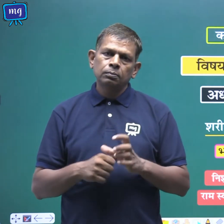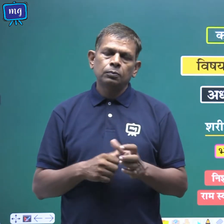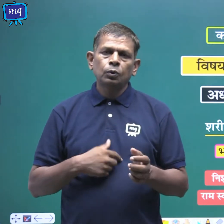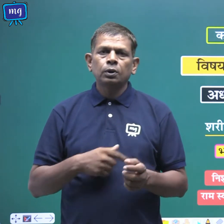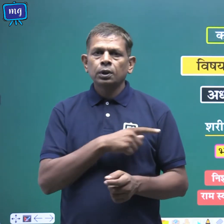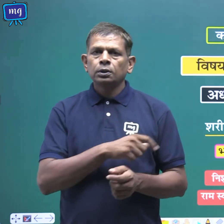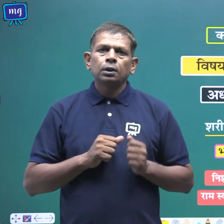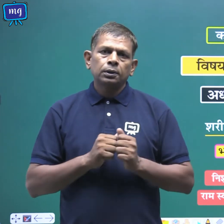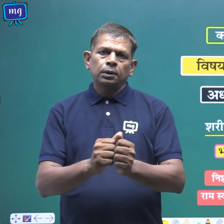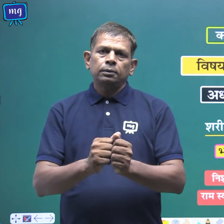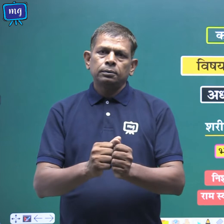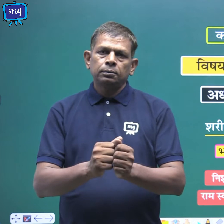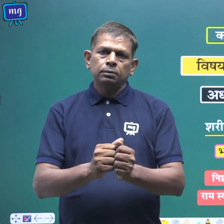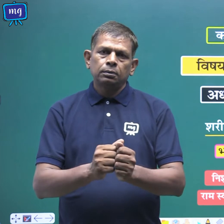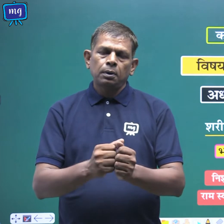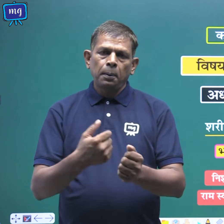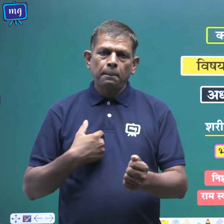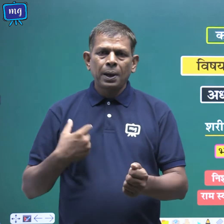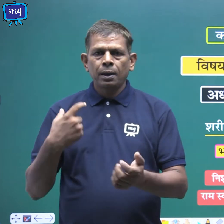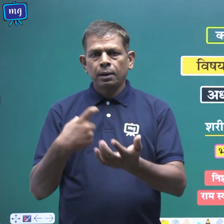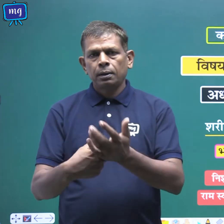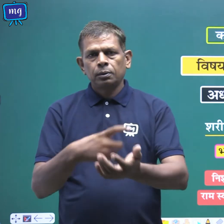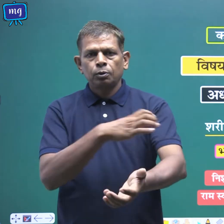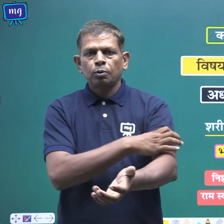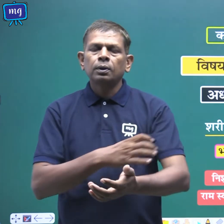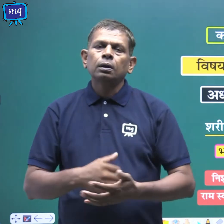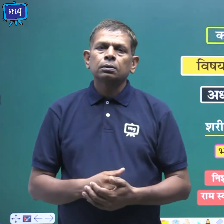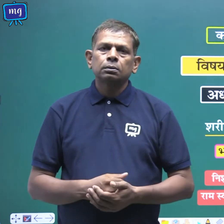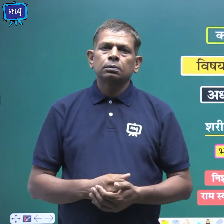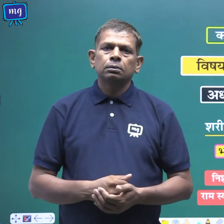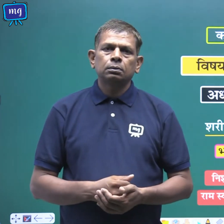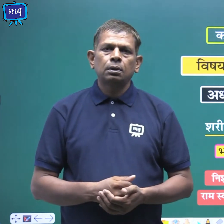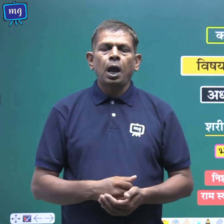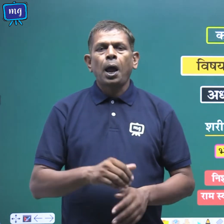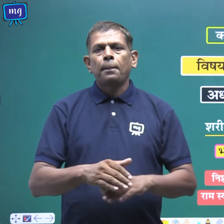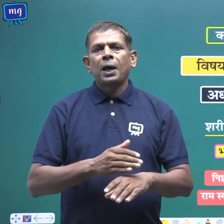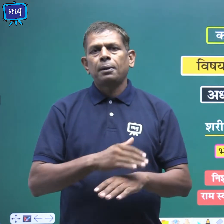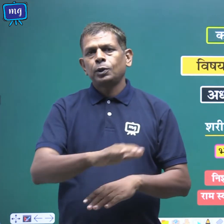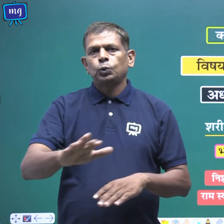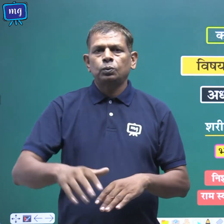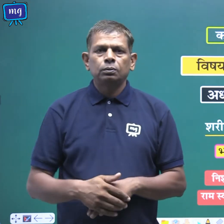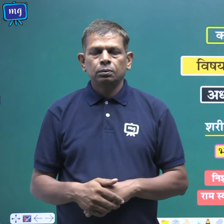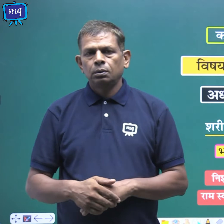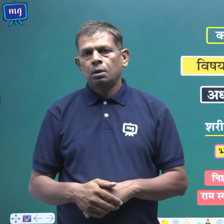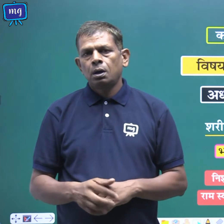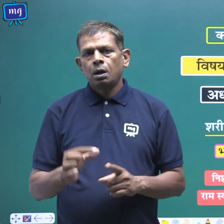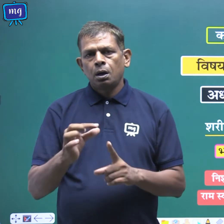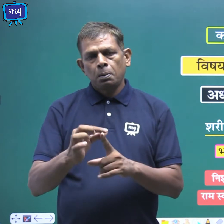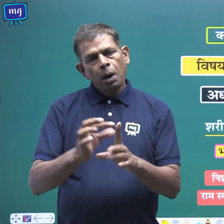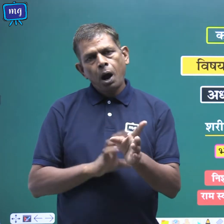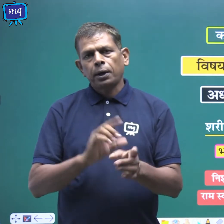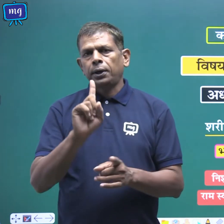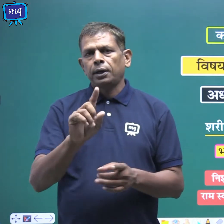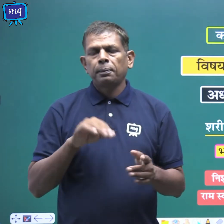रामशुरु कुमार प्यारे बच्चो भाग एक